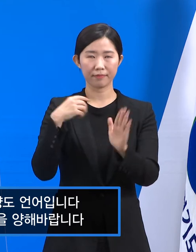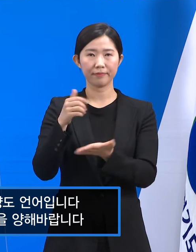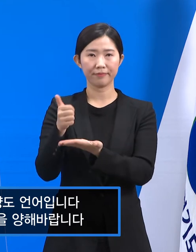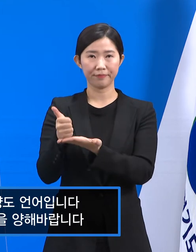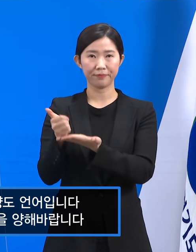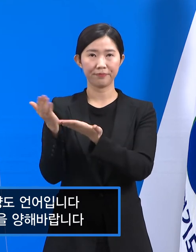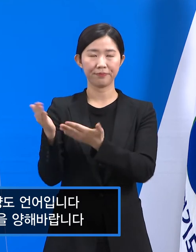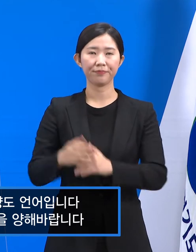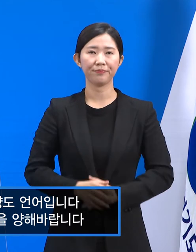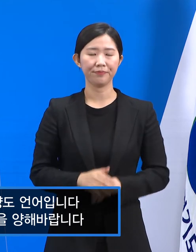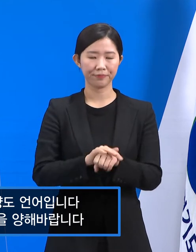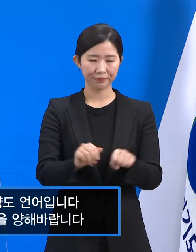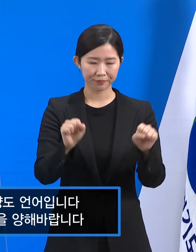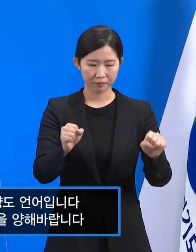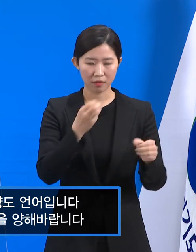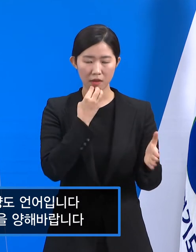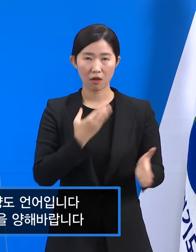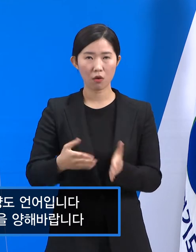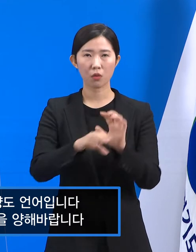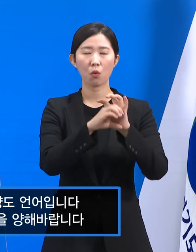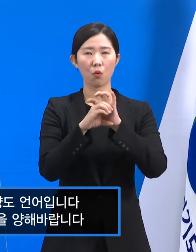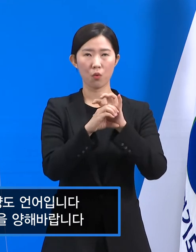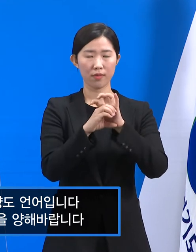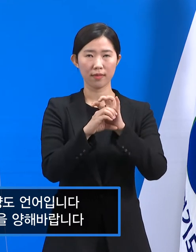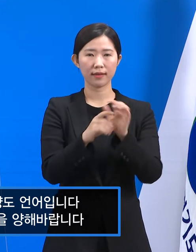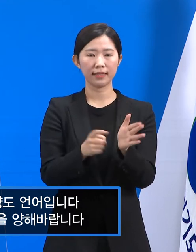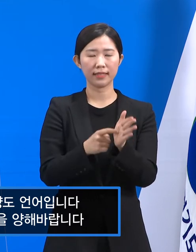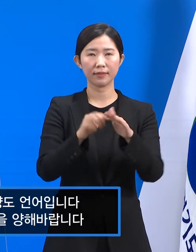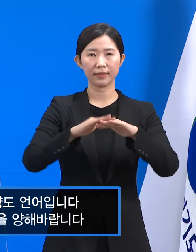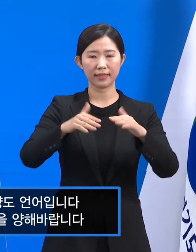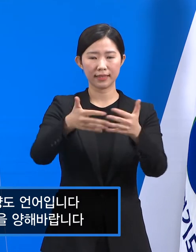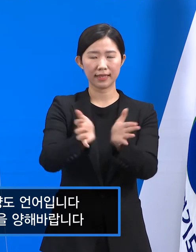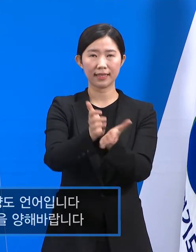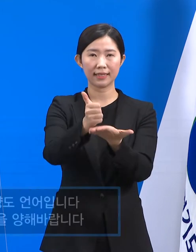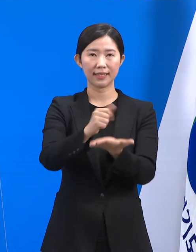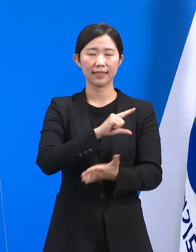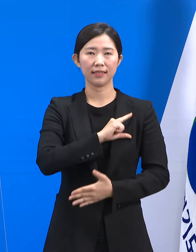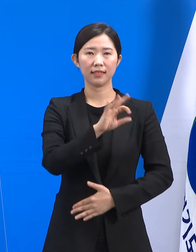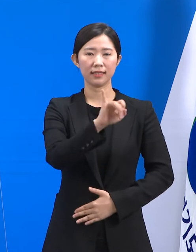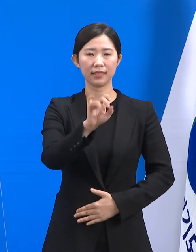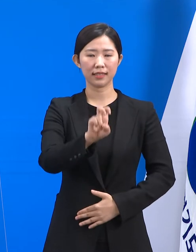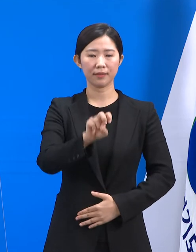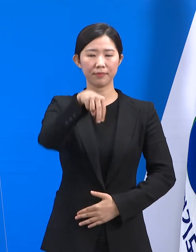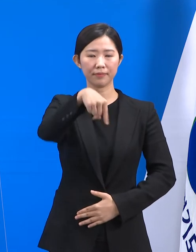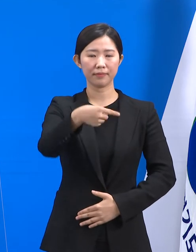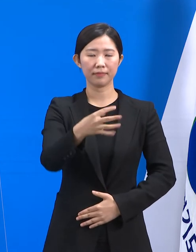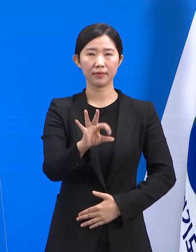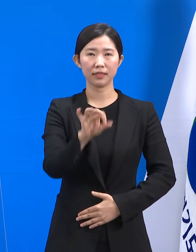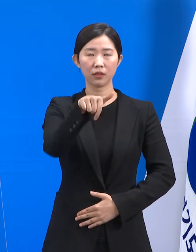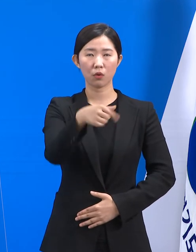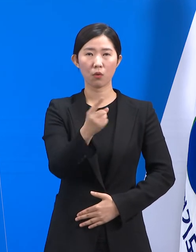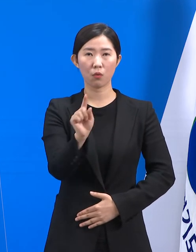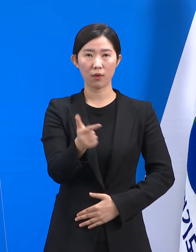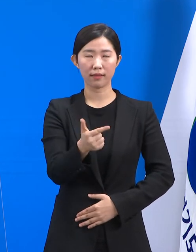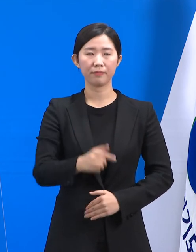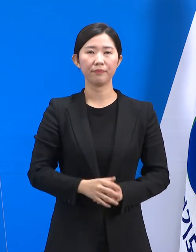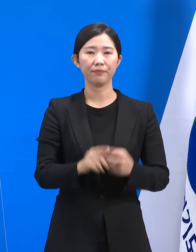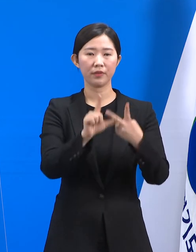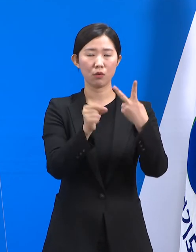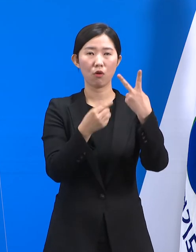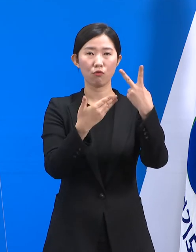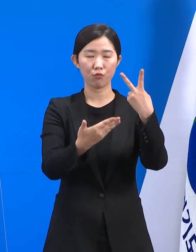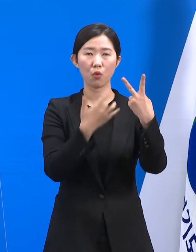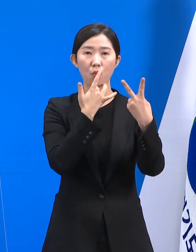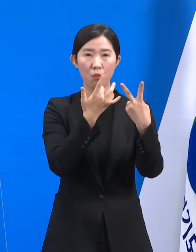안녕하십니까. 경기도 코로나19 긴급대응단 임순관입니다. 2월 9일 화요일 경기도 코로나19 대응